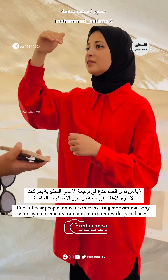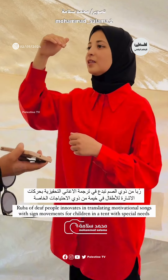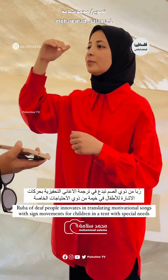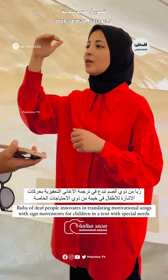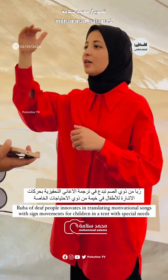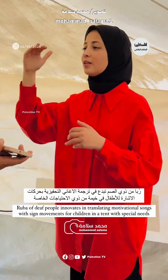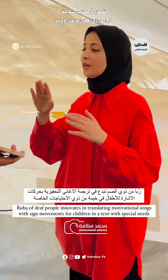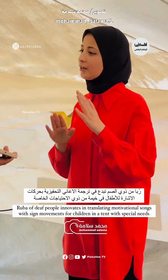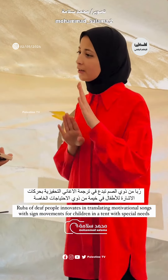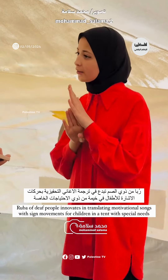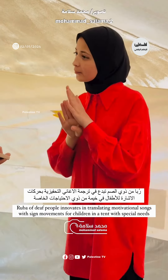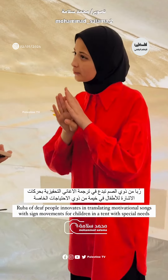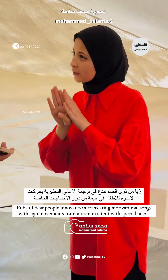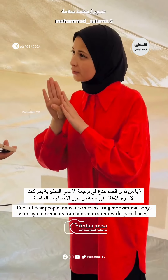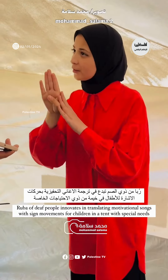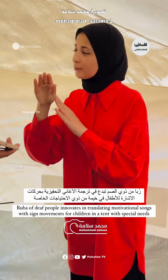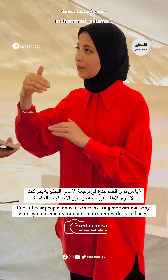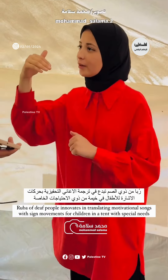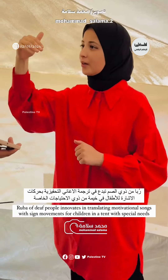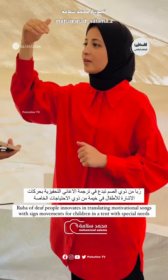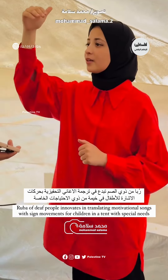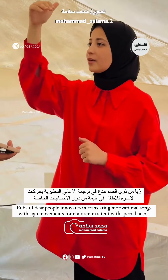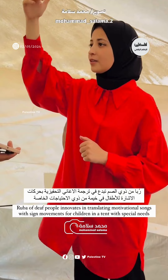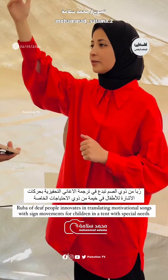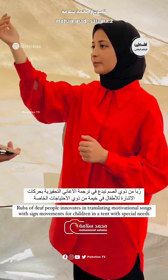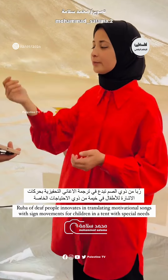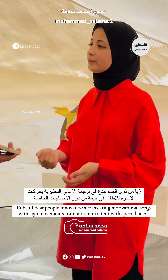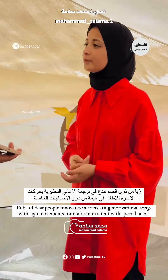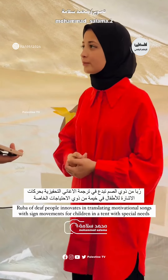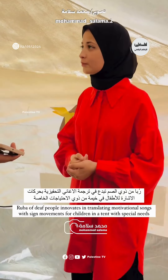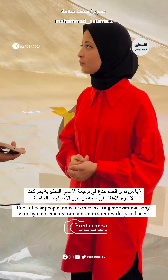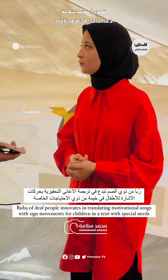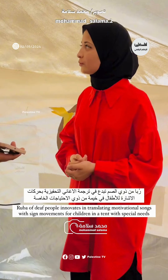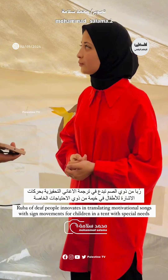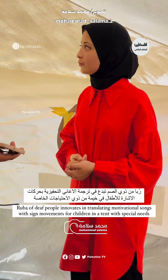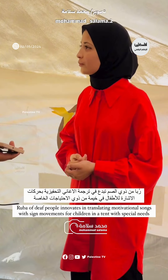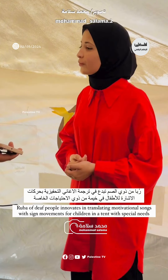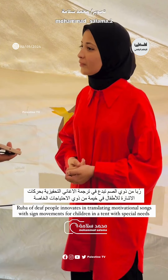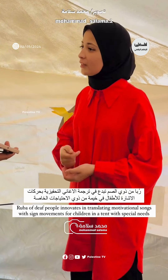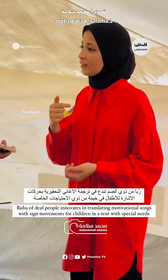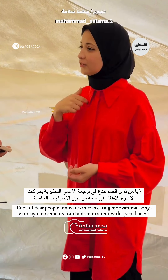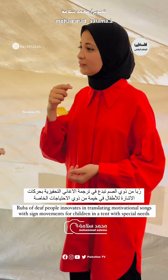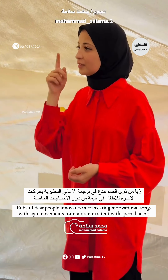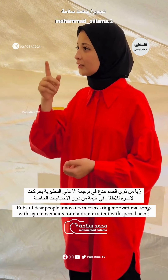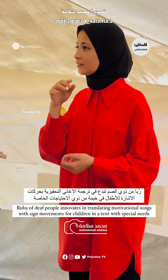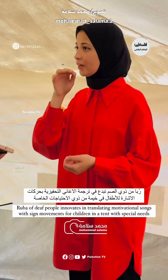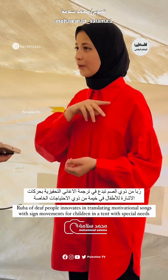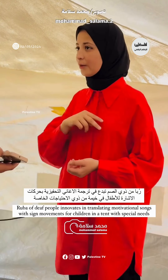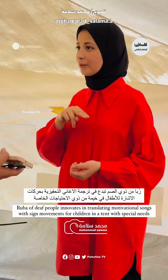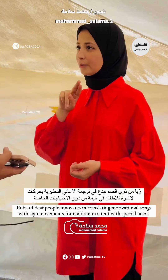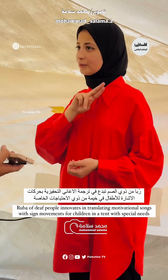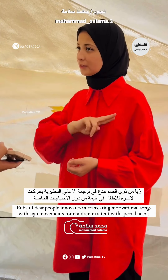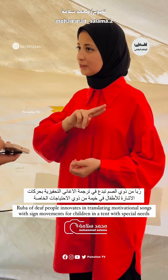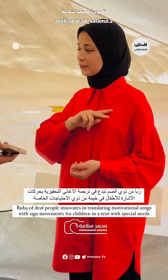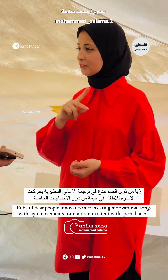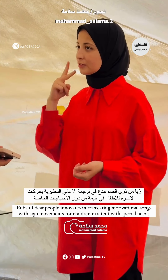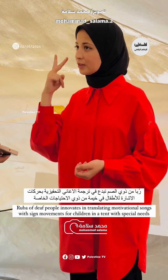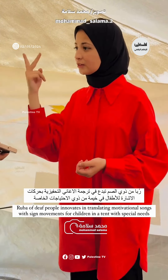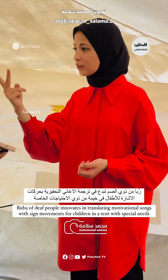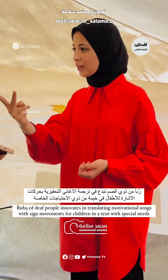لأحلام النقمى الشمس نور عجل با